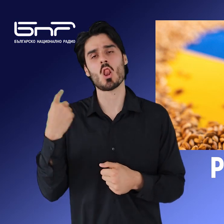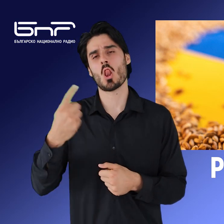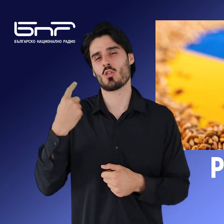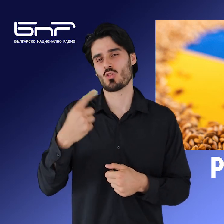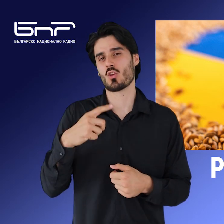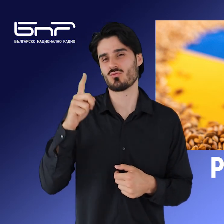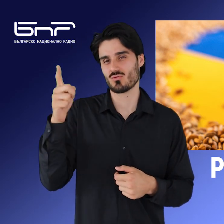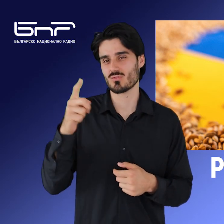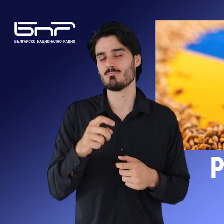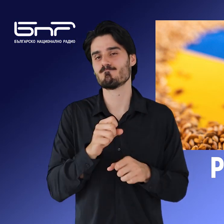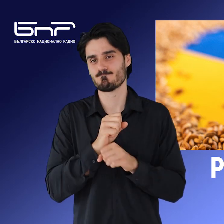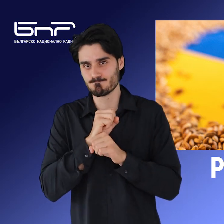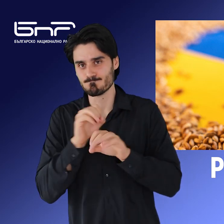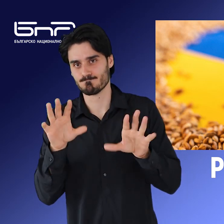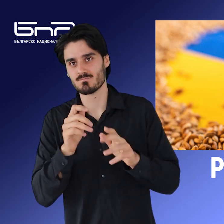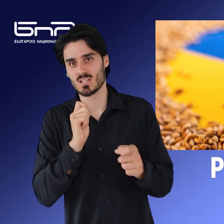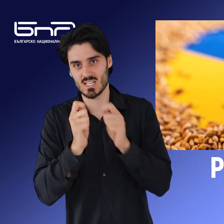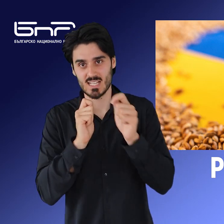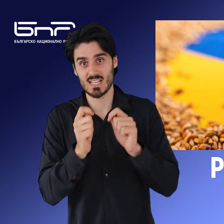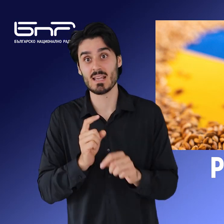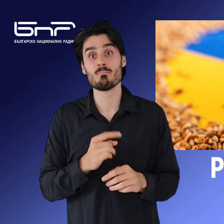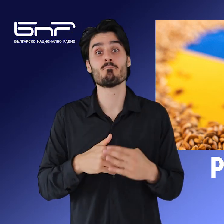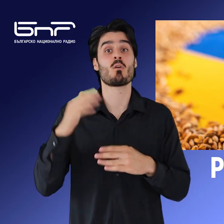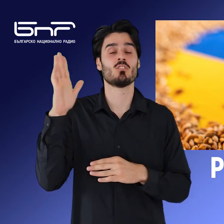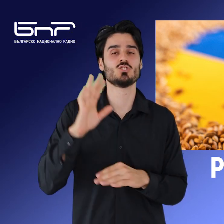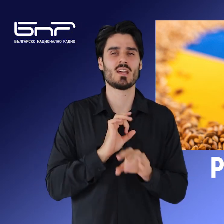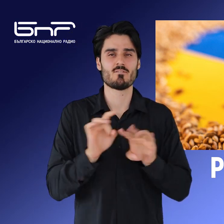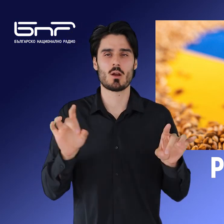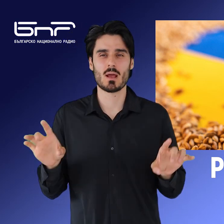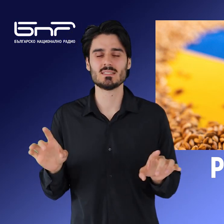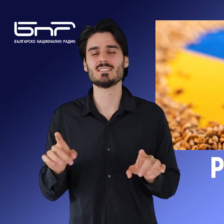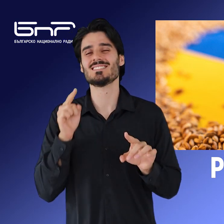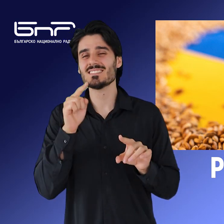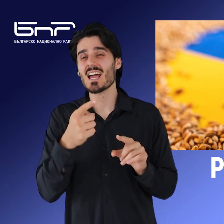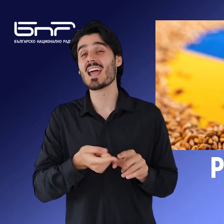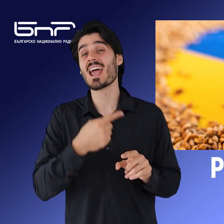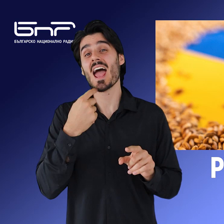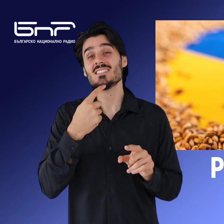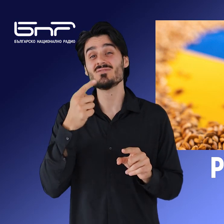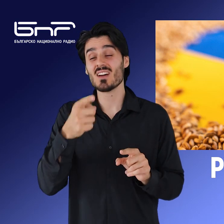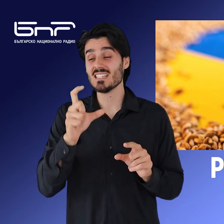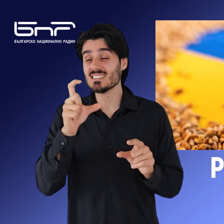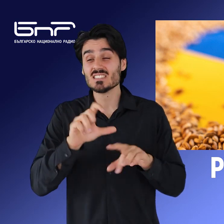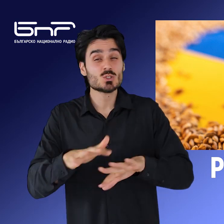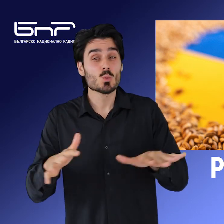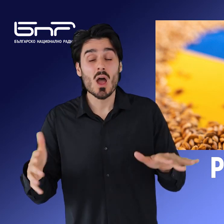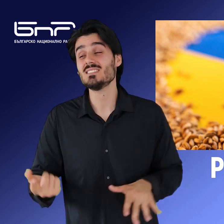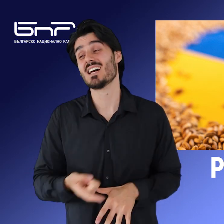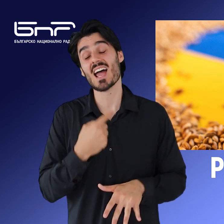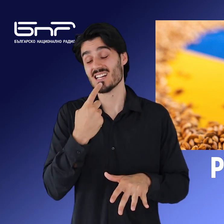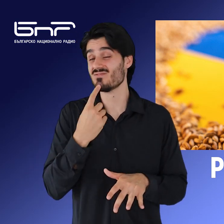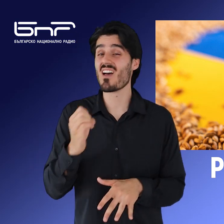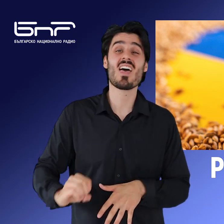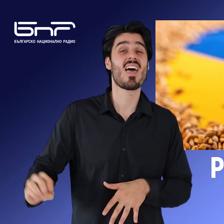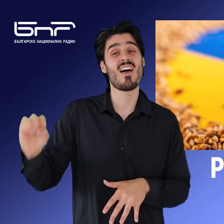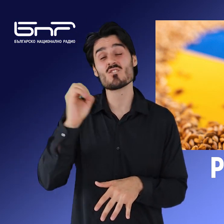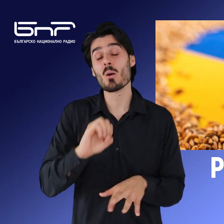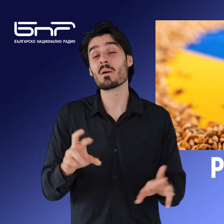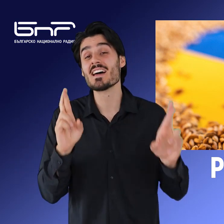предава кореспондентът ни Веселин Пълнов. Изданието цитира експерти, запознати с ситуацията, които казват, че Европейския съюз се надява, че